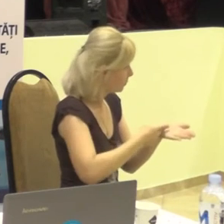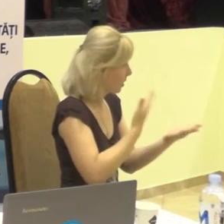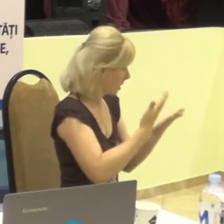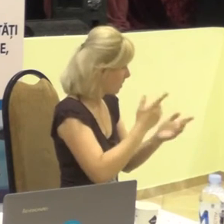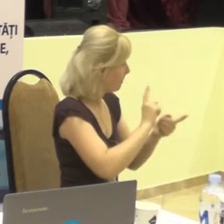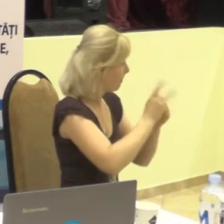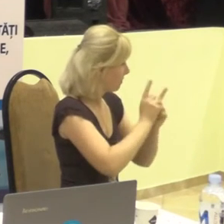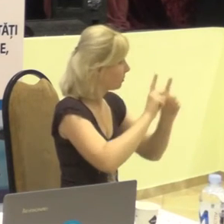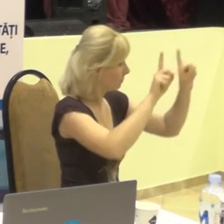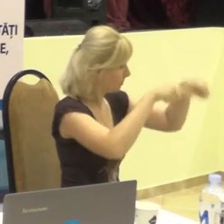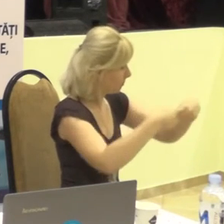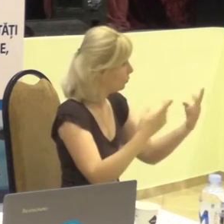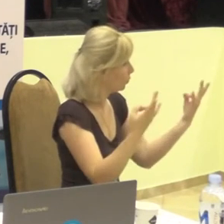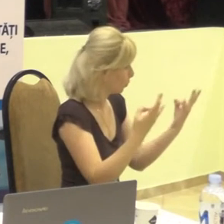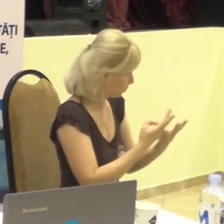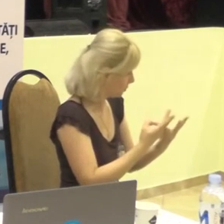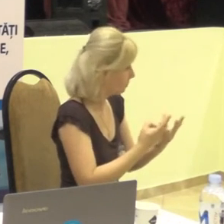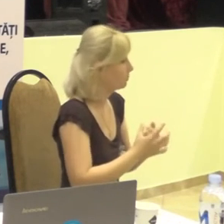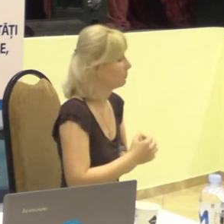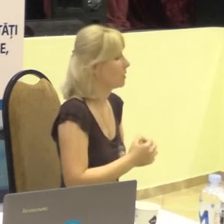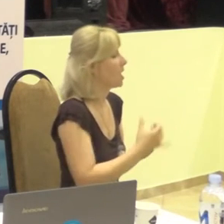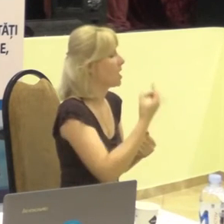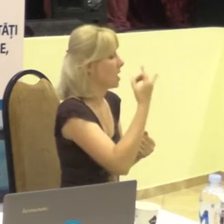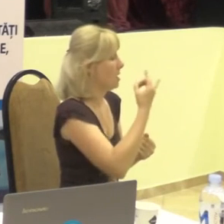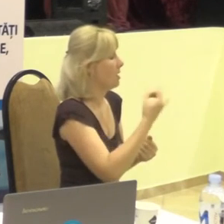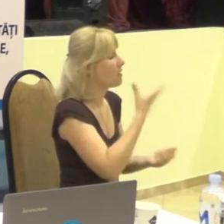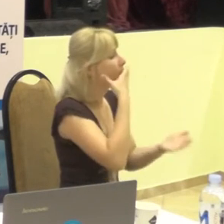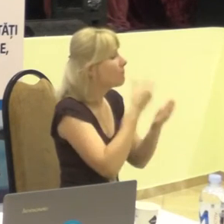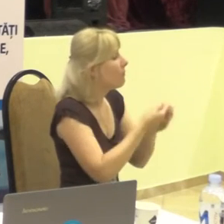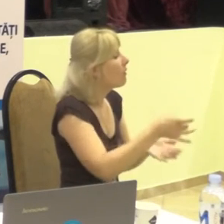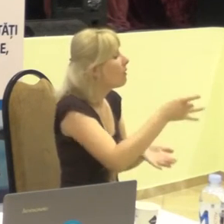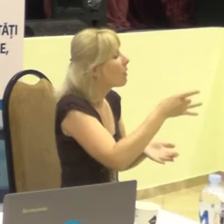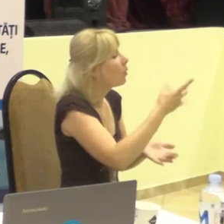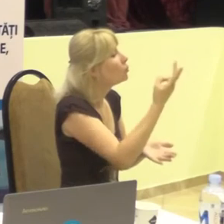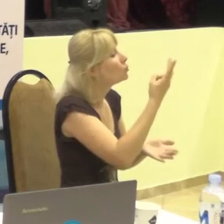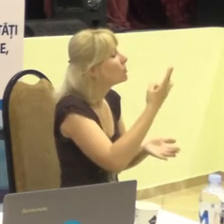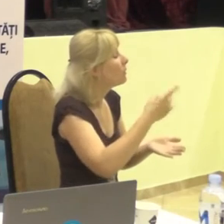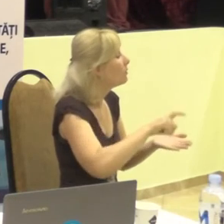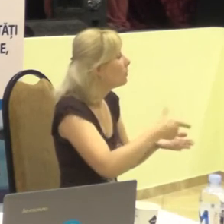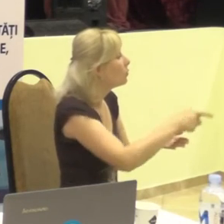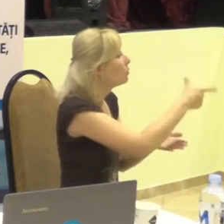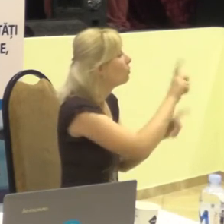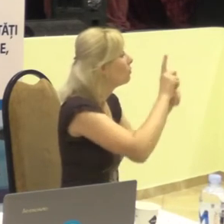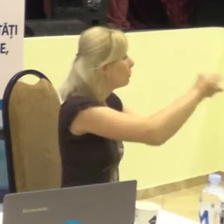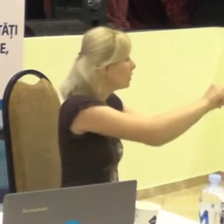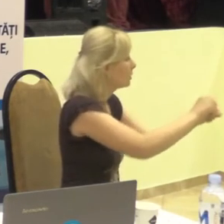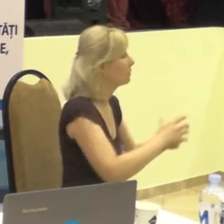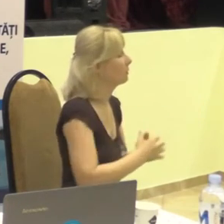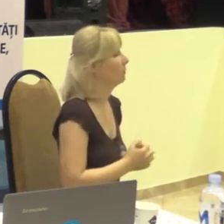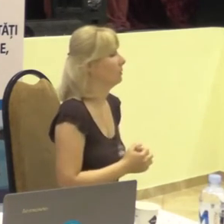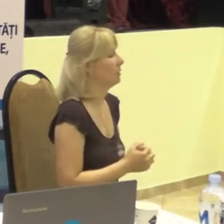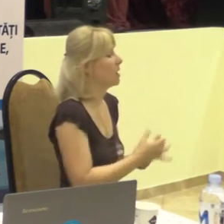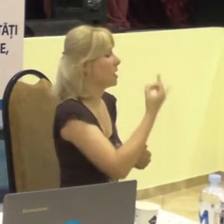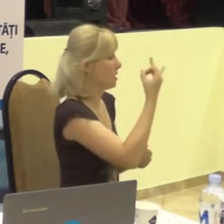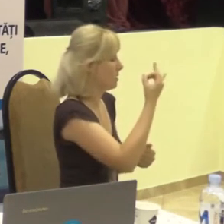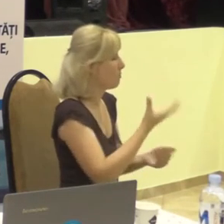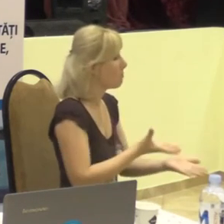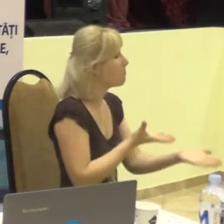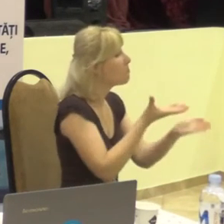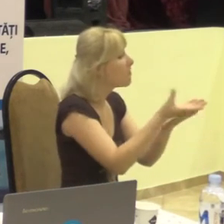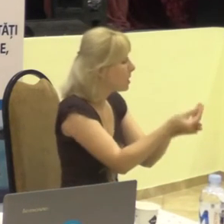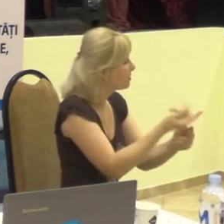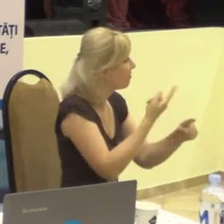și teritoriul unde pleacă, și achitarea